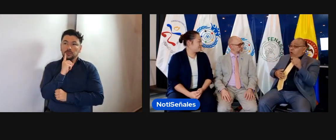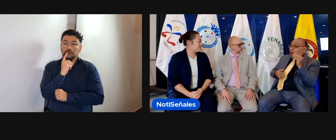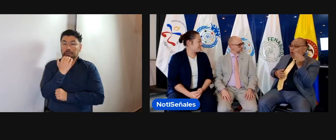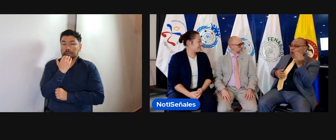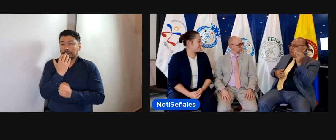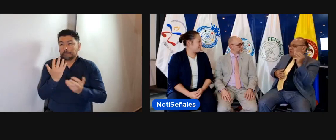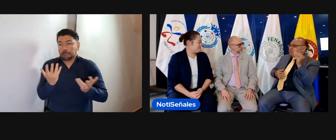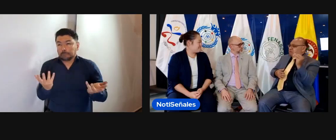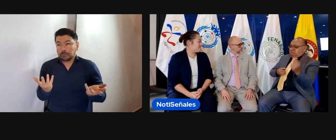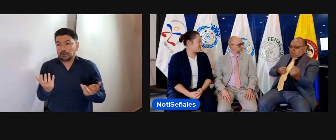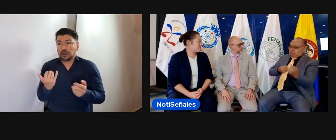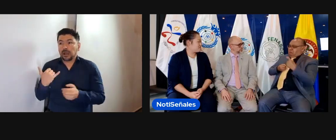Mundial.